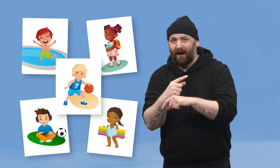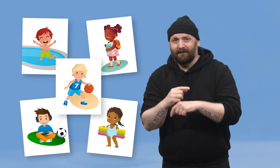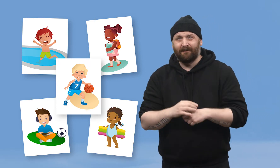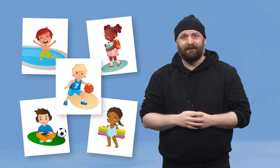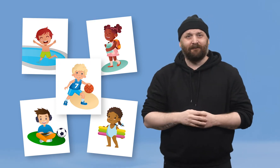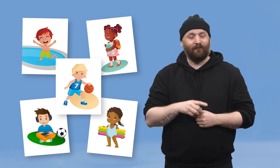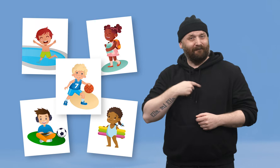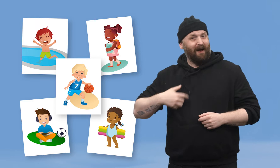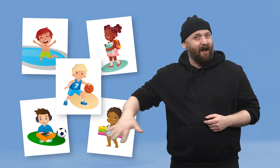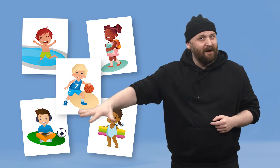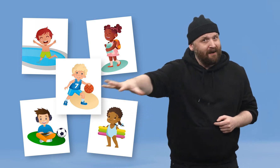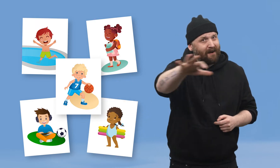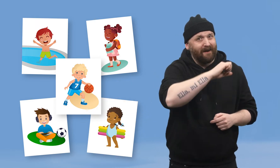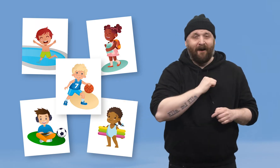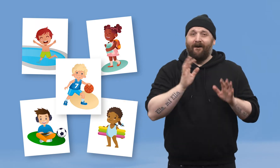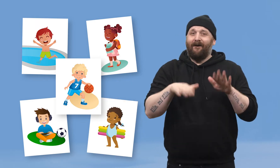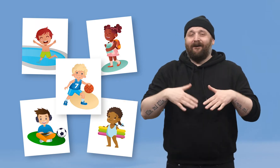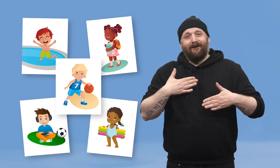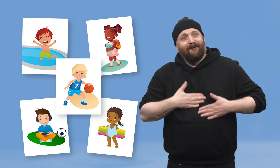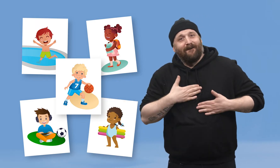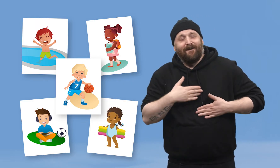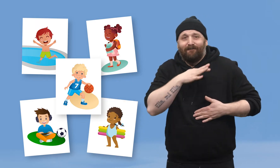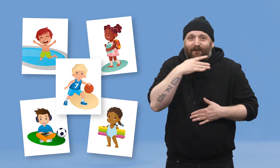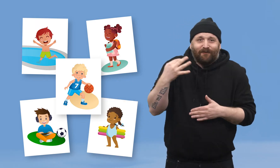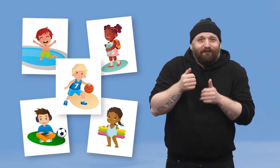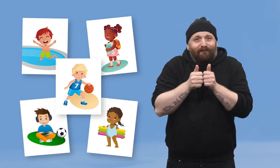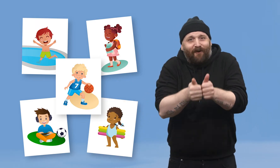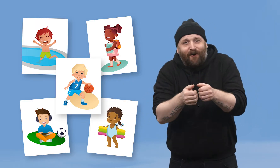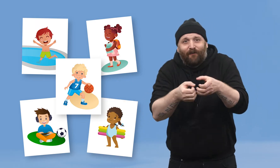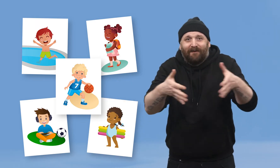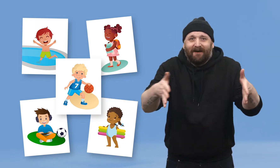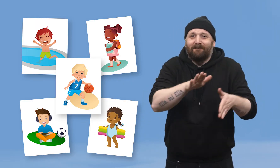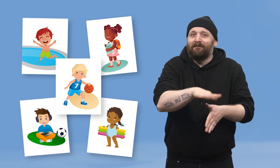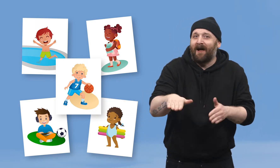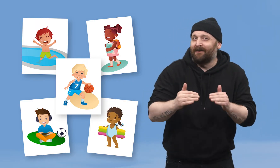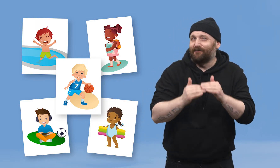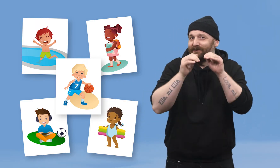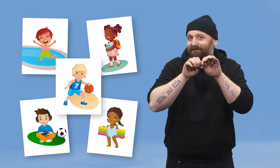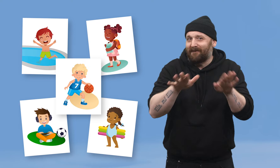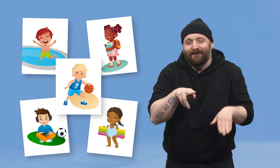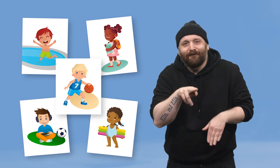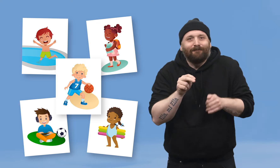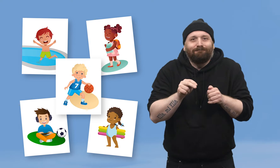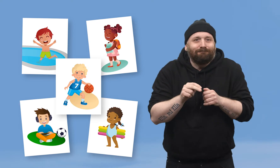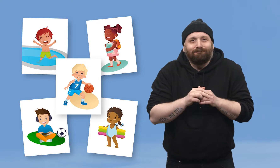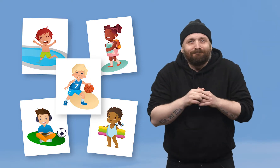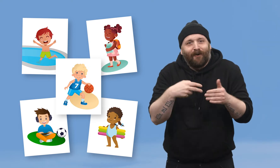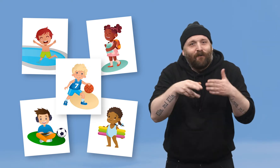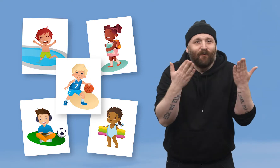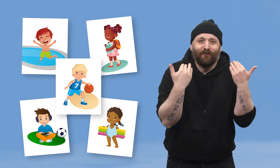Instagram og Snapchat, og vi har gleden av å følge hele utviklingen til deres barn på sosiale medier. Hvor